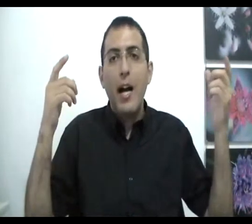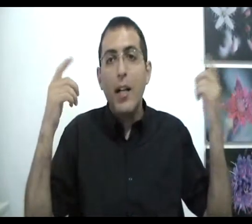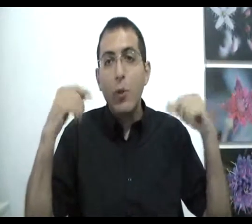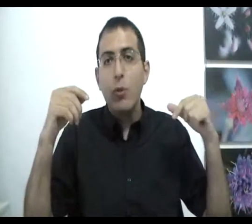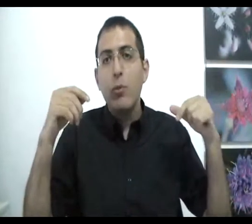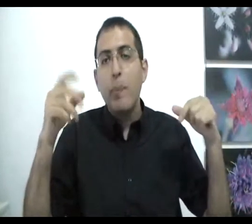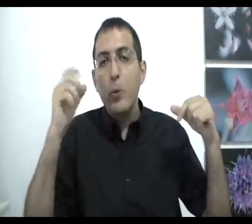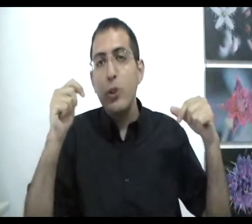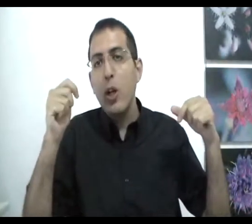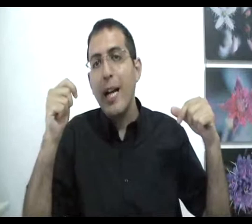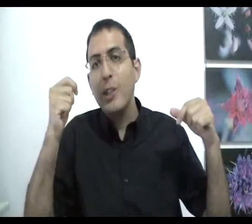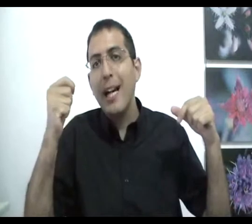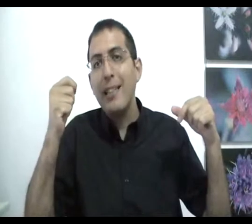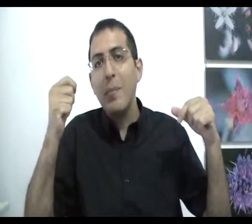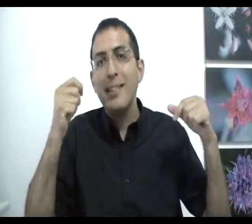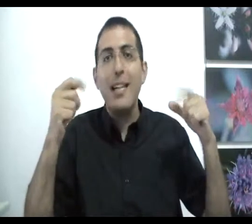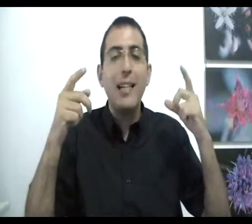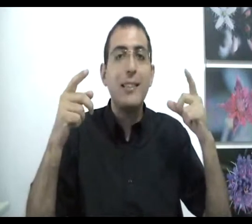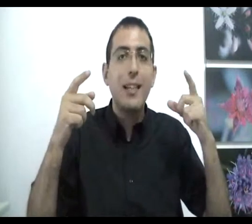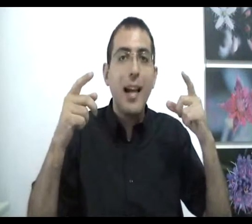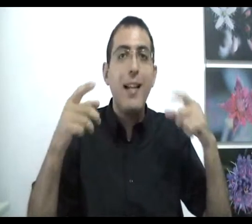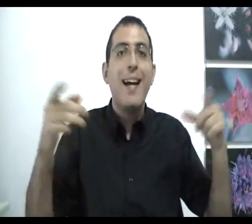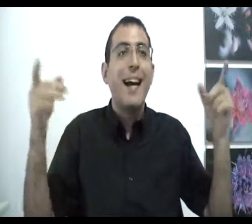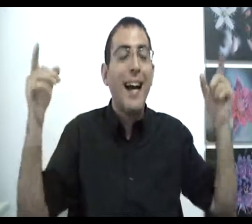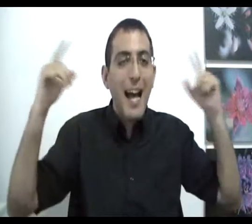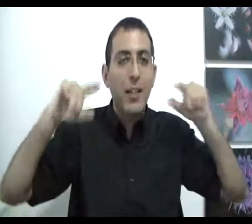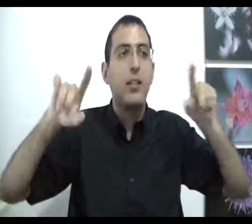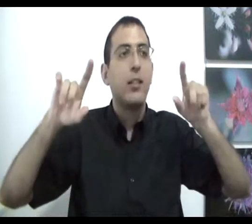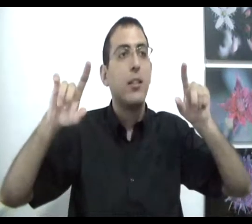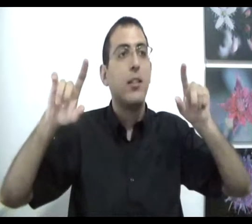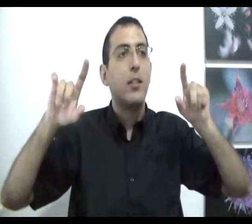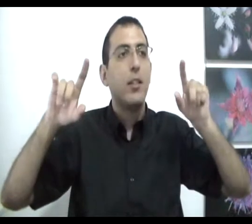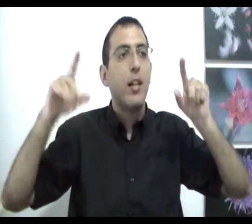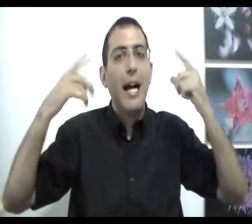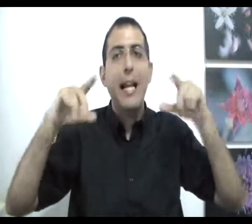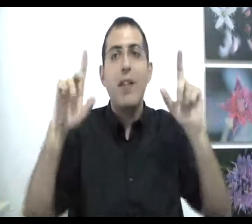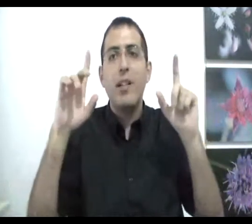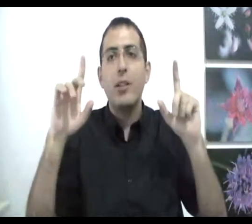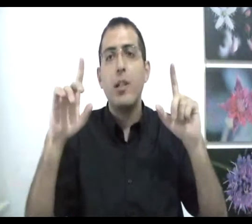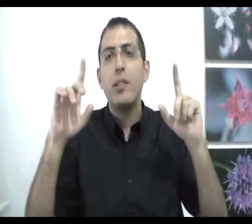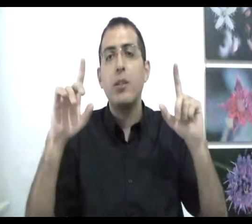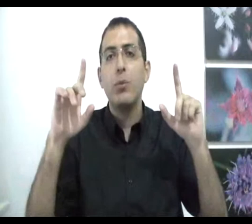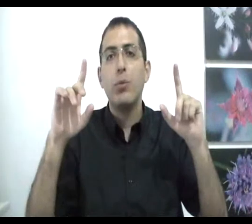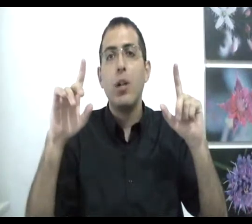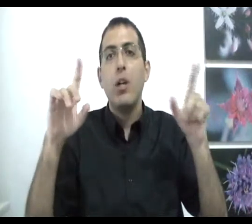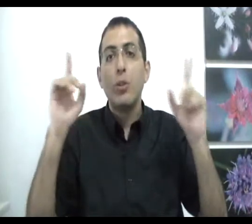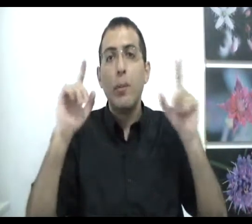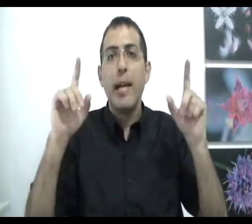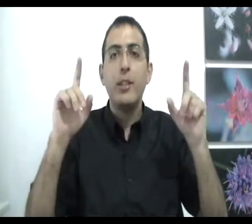והאחדות פירושו כאשר האדם מצליח להסתכל רק על ההוויה של המציאות. זאת אומרת